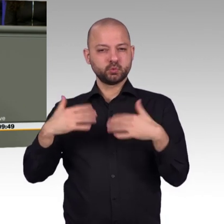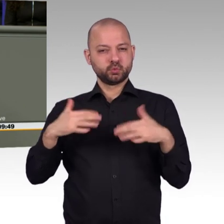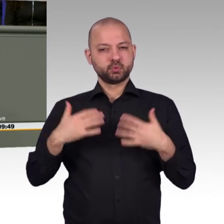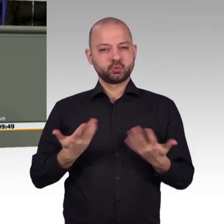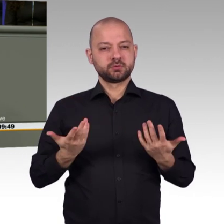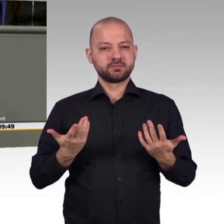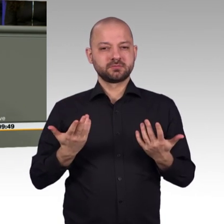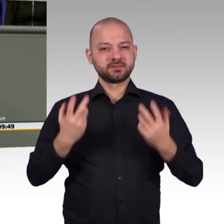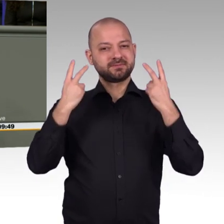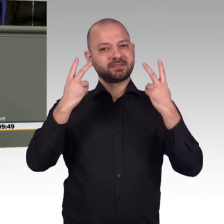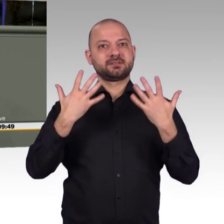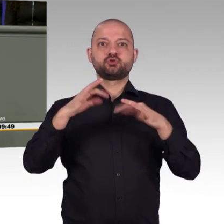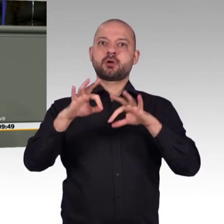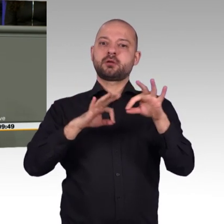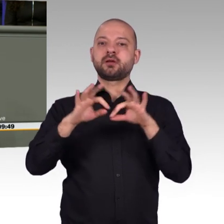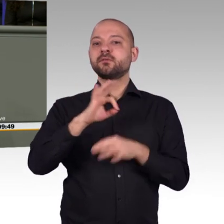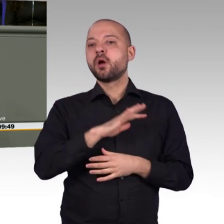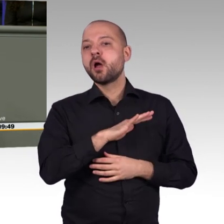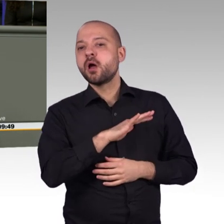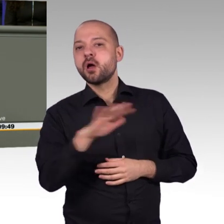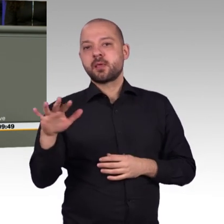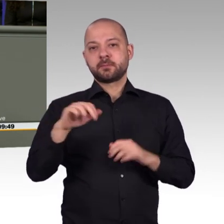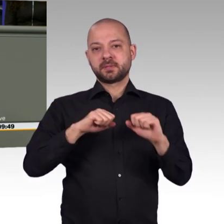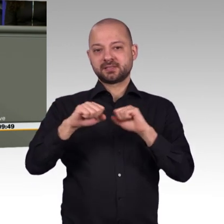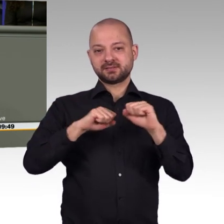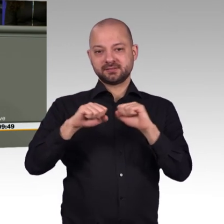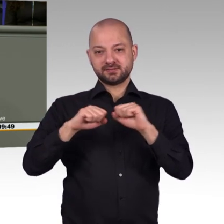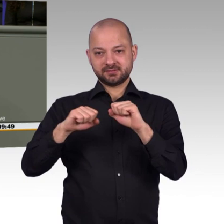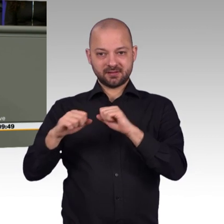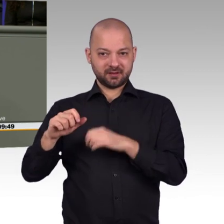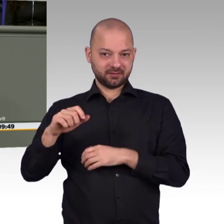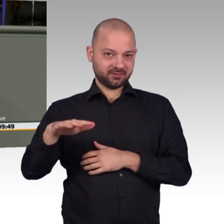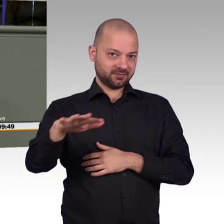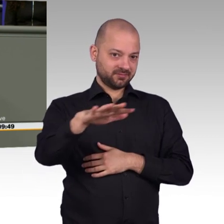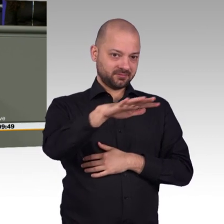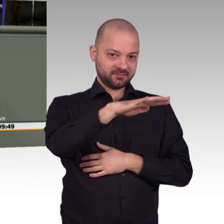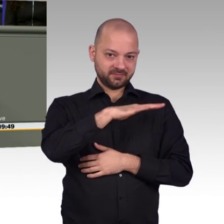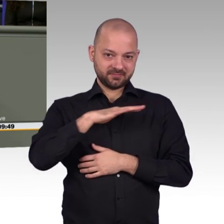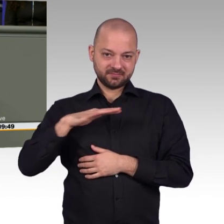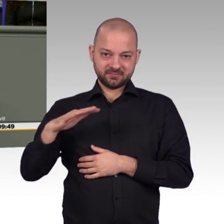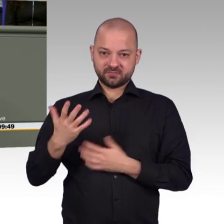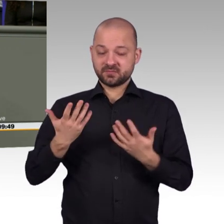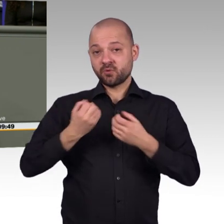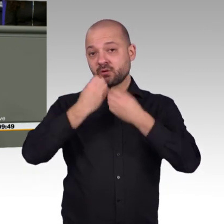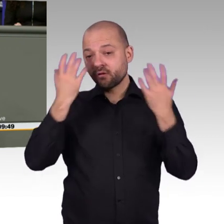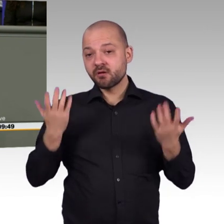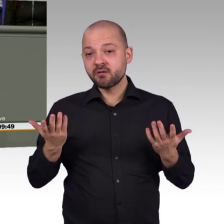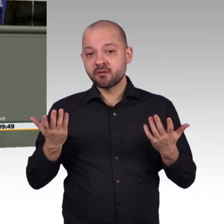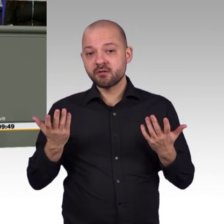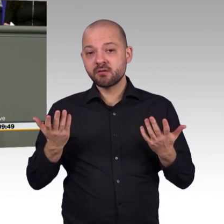herausgehobene Rolle. Und deswegen ist es richtig, diese Aktivitäten auch in einer gemeinsamen Strategie zu bündeln,